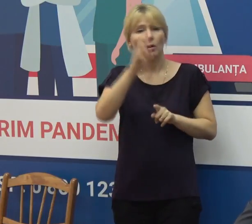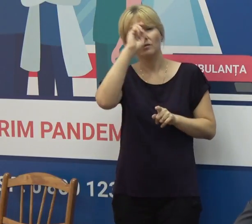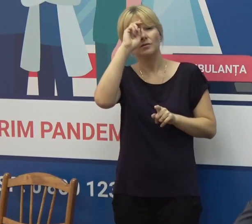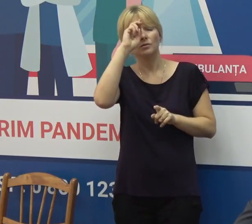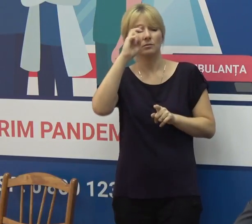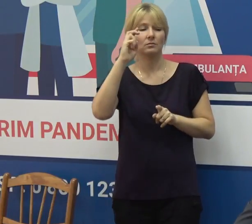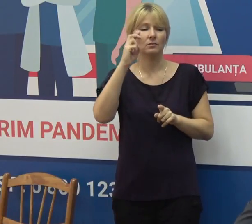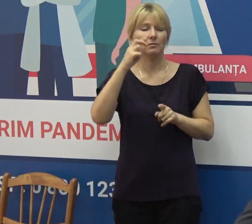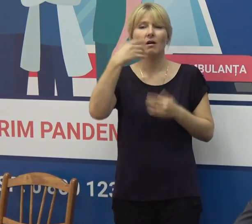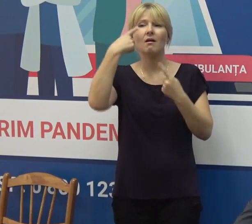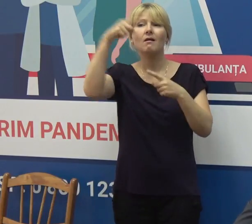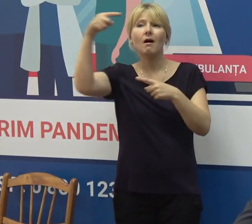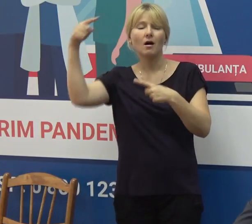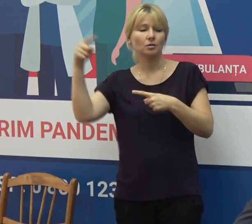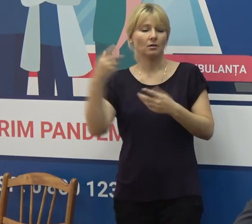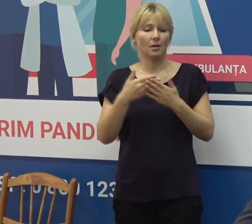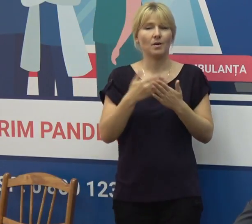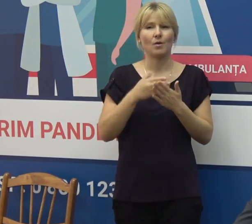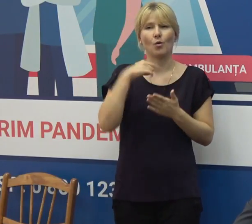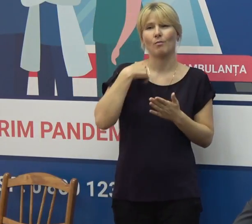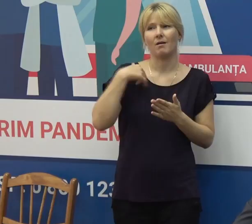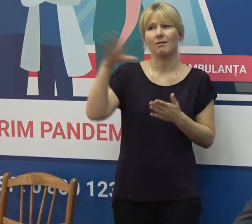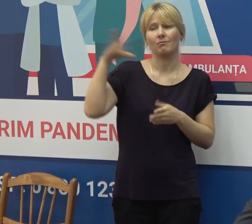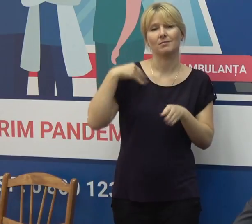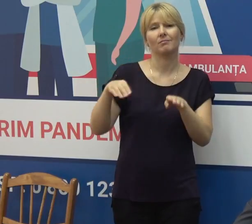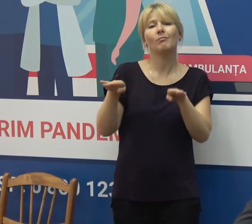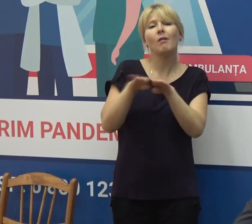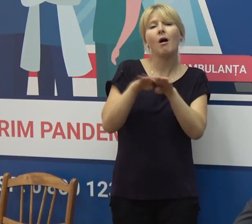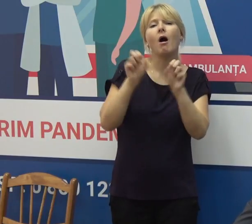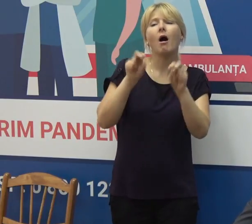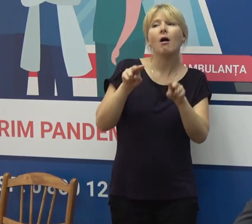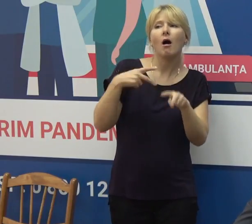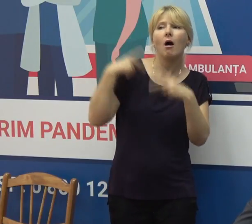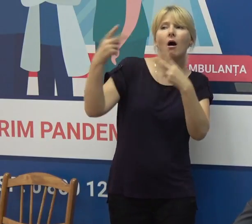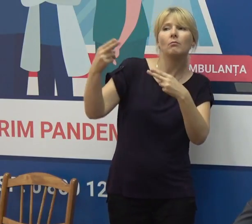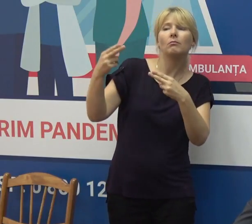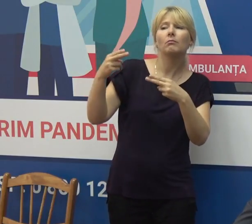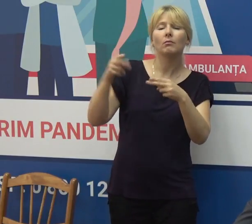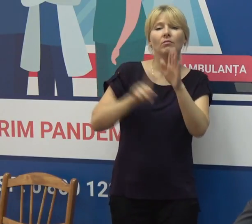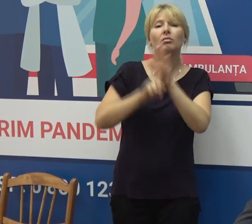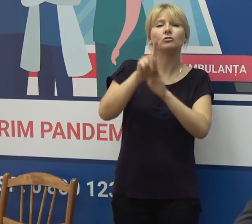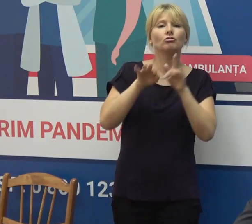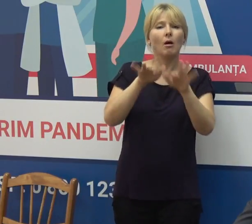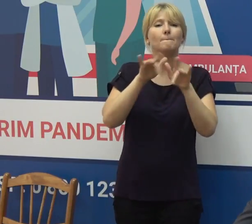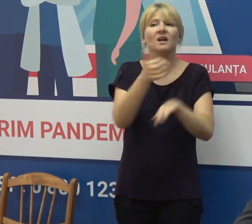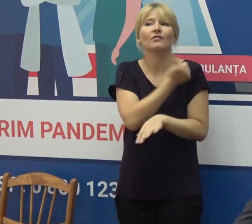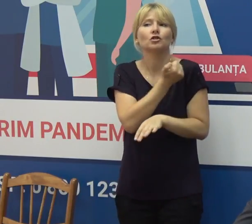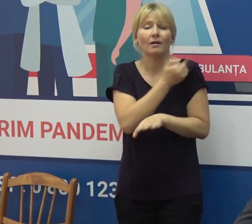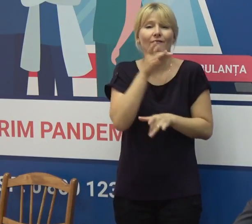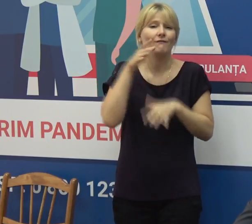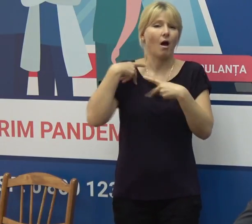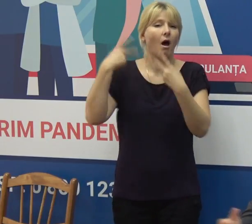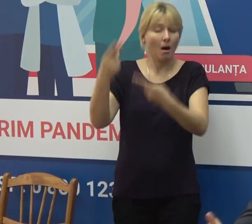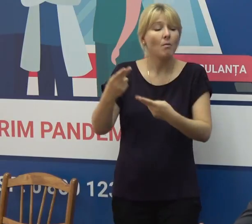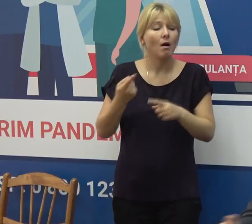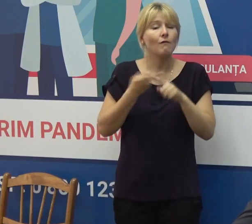spațiul estic cu care, în principiu, suntem comparabili datorită inițierii campanii de vaccinare în aceeași perioadă cu Republica